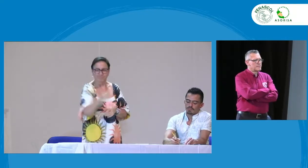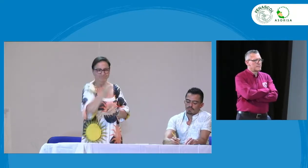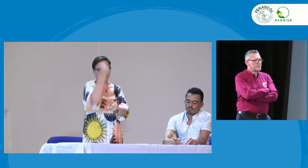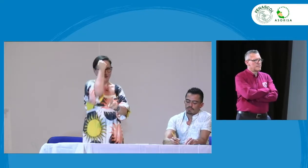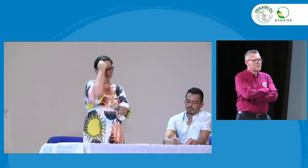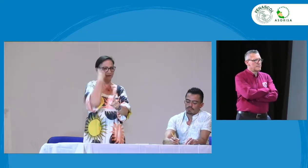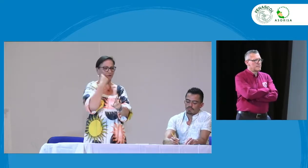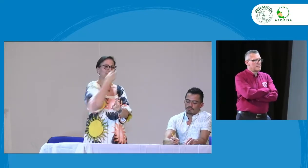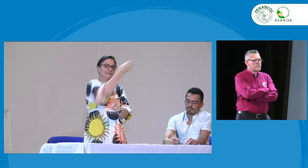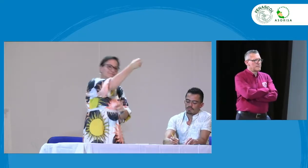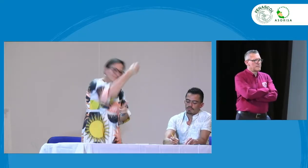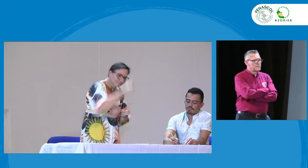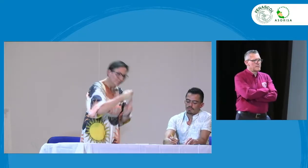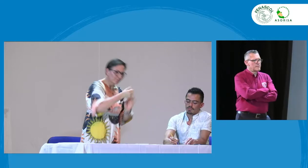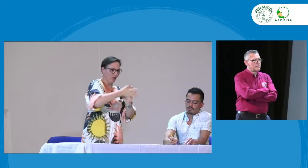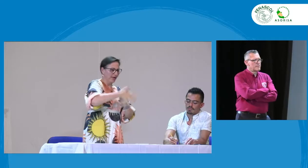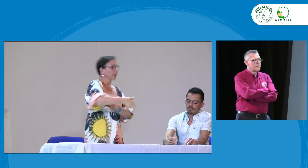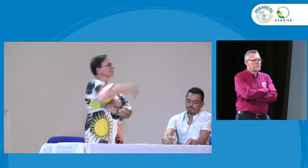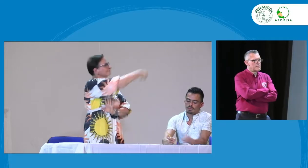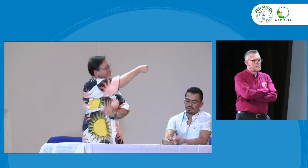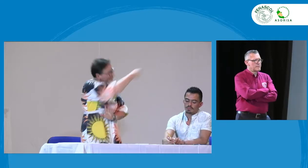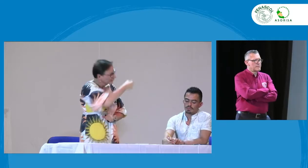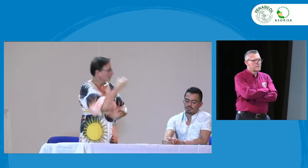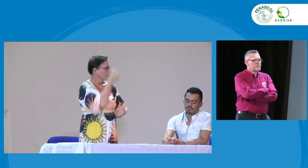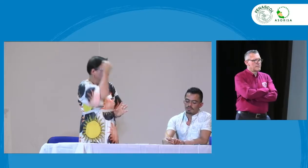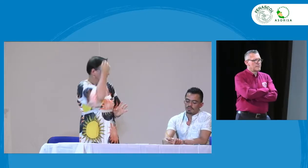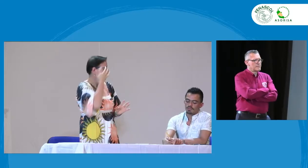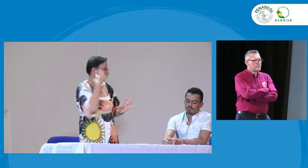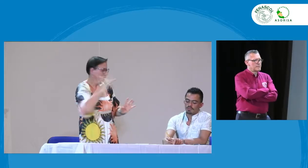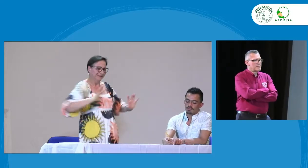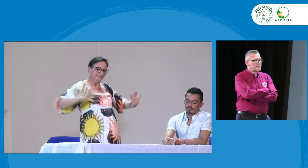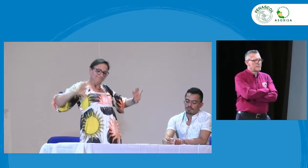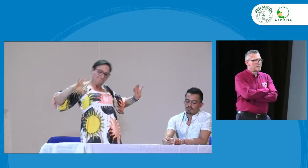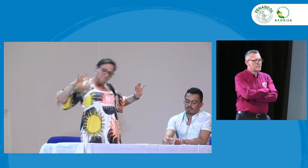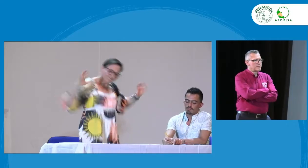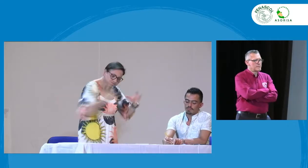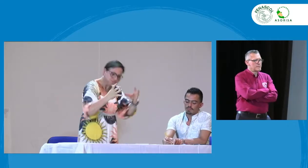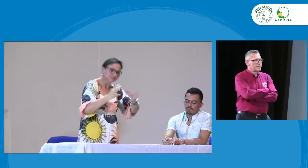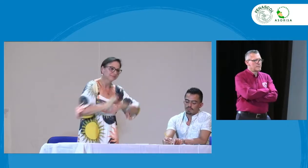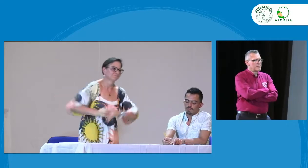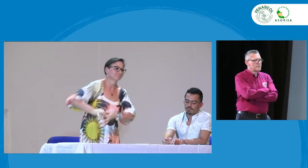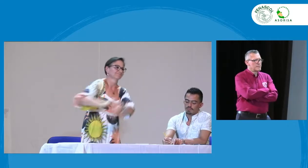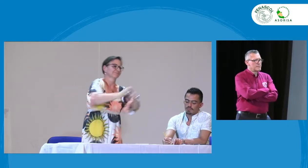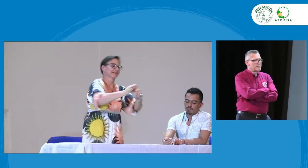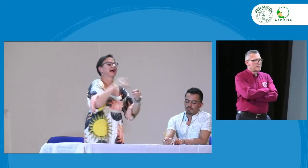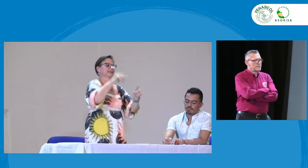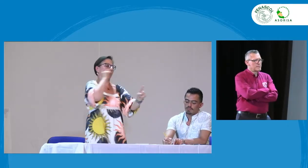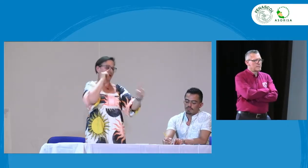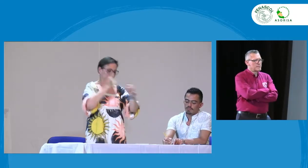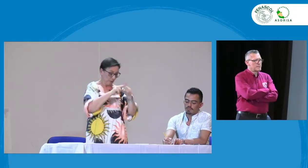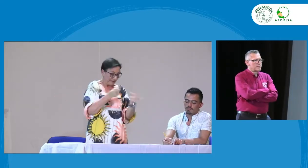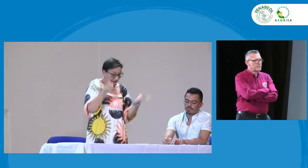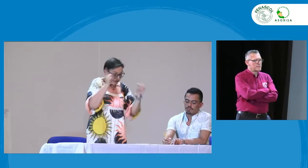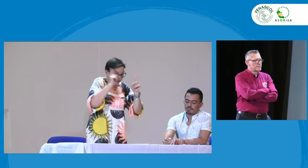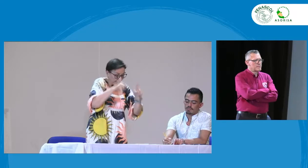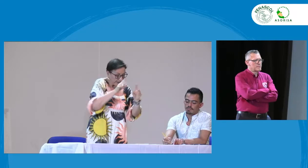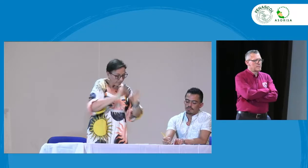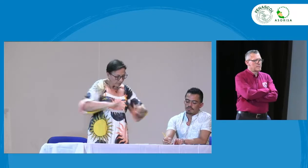trabajar mancomunadamente para tener en cuenta todos estos actores, ¿sí? docente sordo, modelo lingüístico,